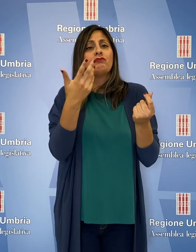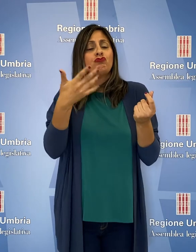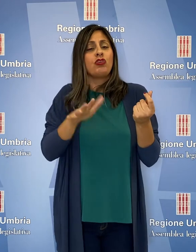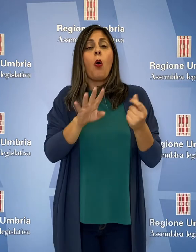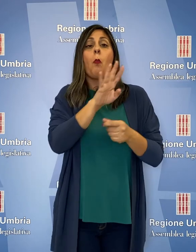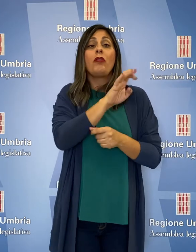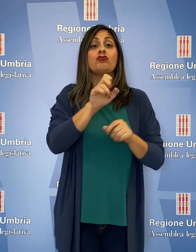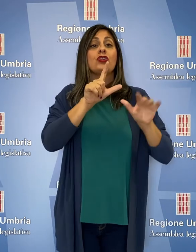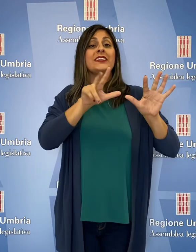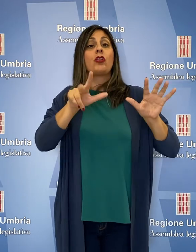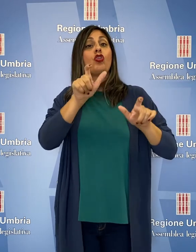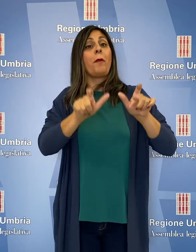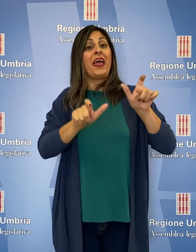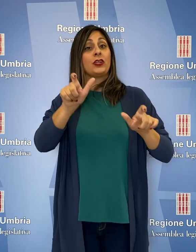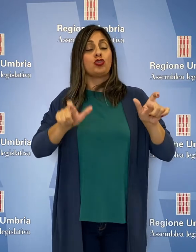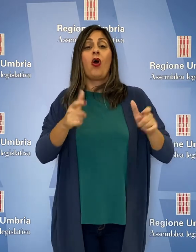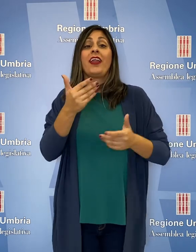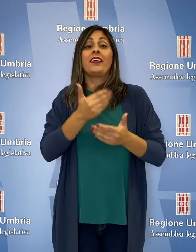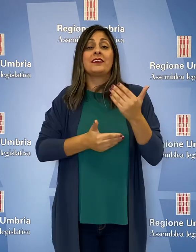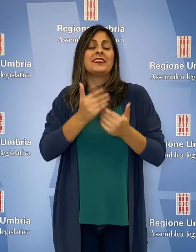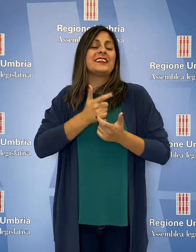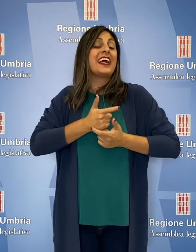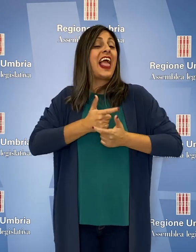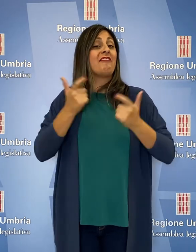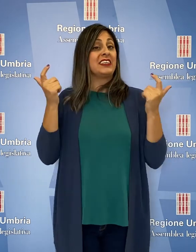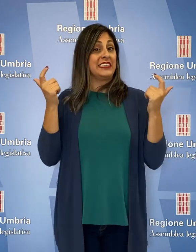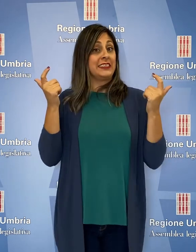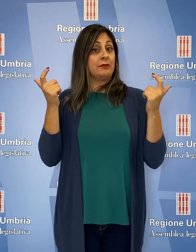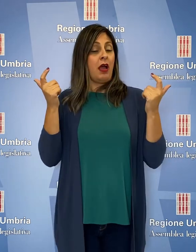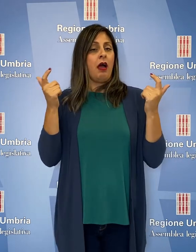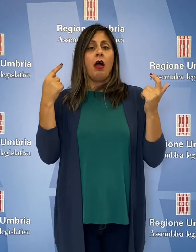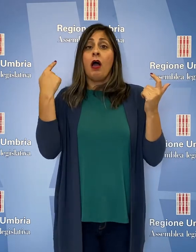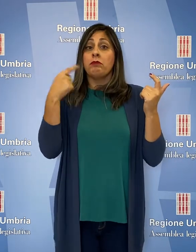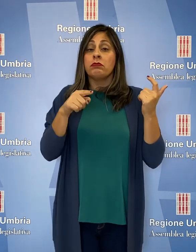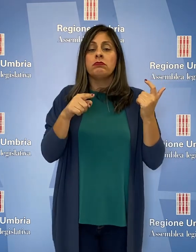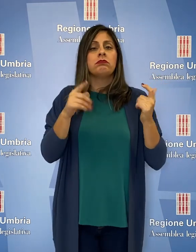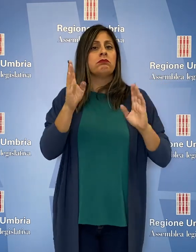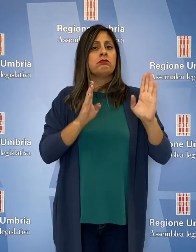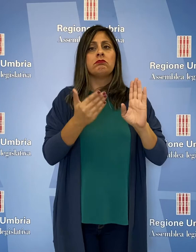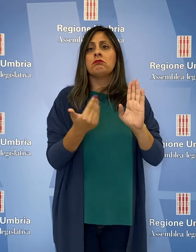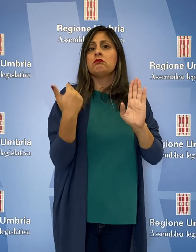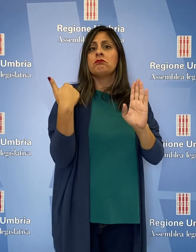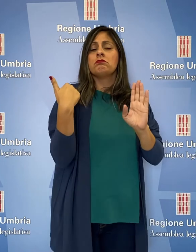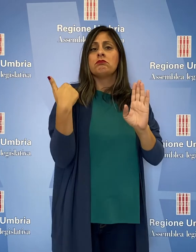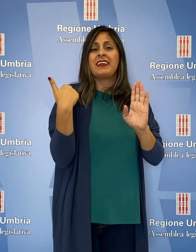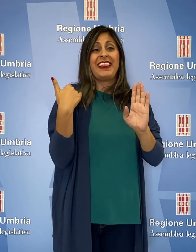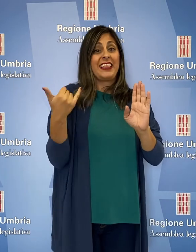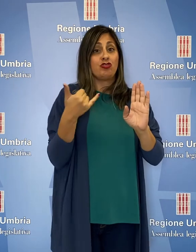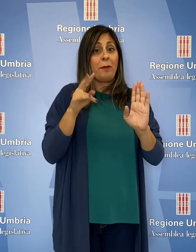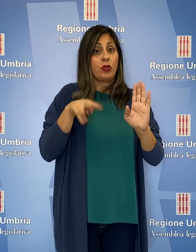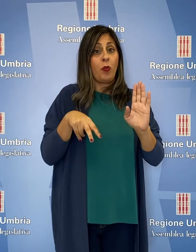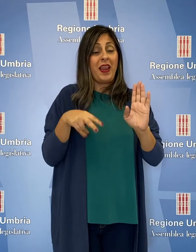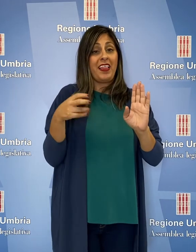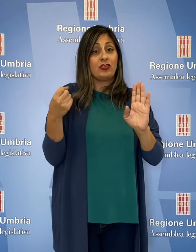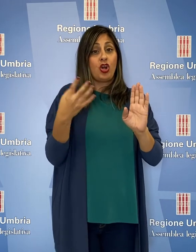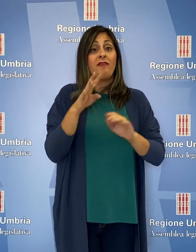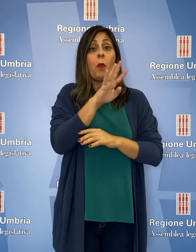478 persone, portatrici di gravissima disabilità, dato in aumento rispetto ai 428 del dicembre 2019.